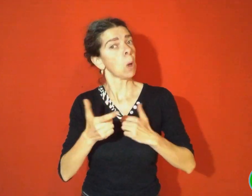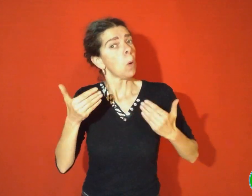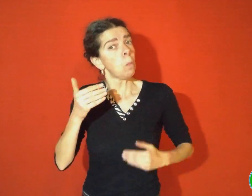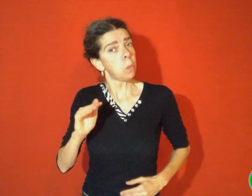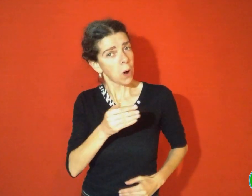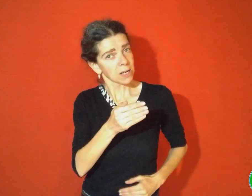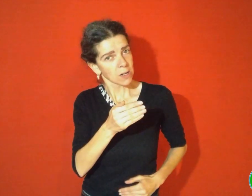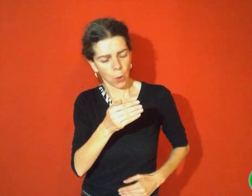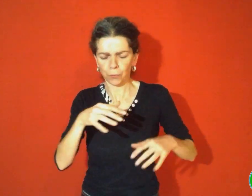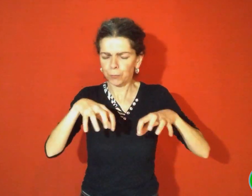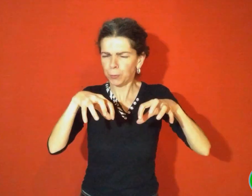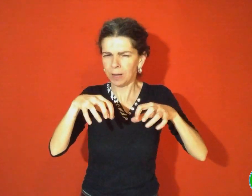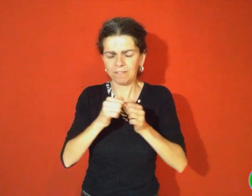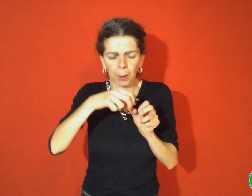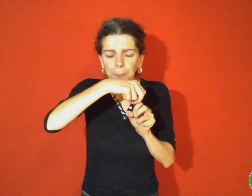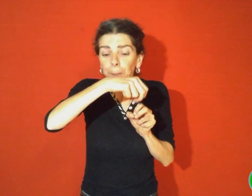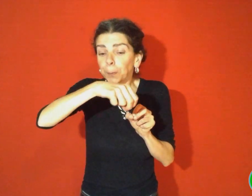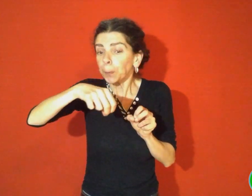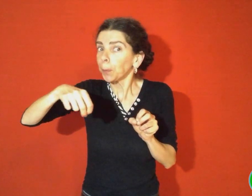des truites fumées au capre,